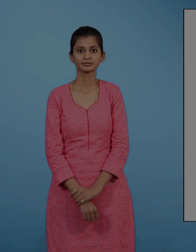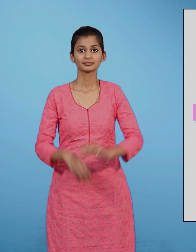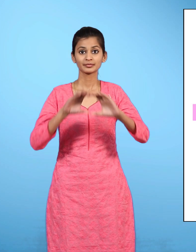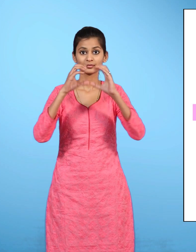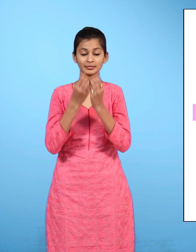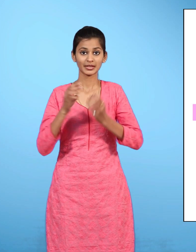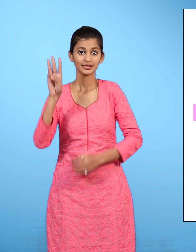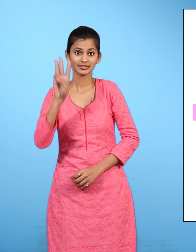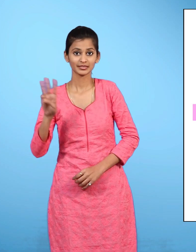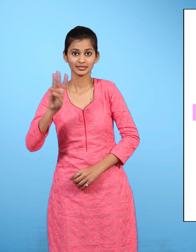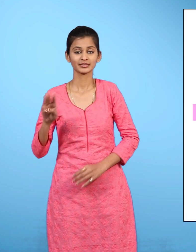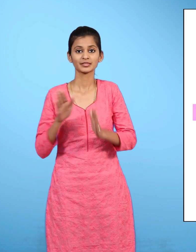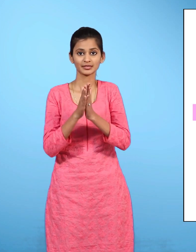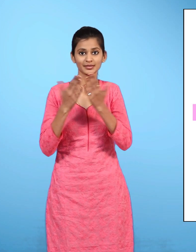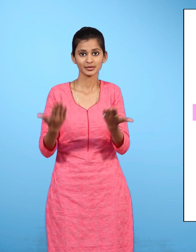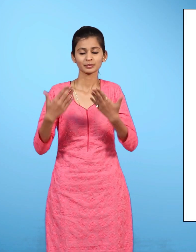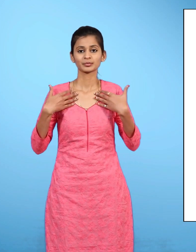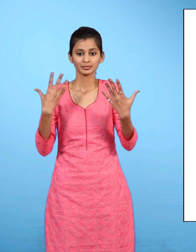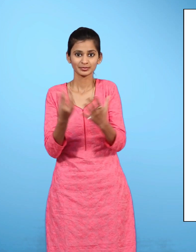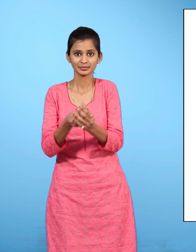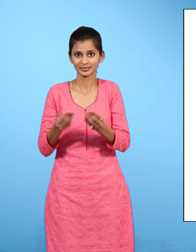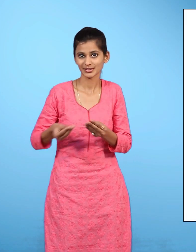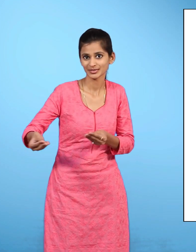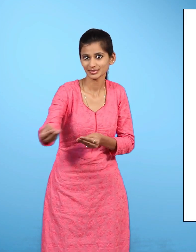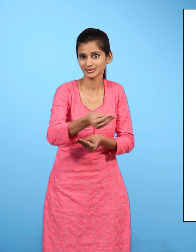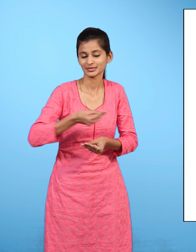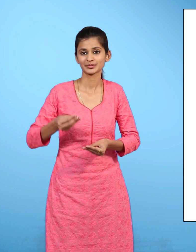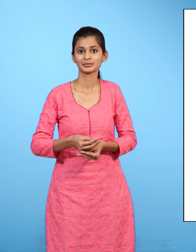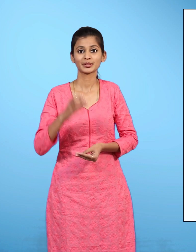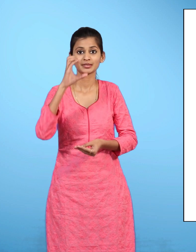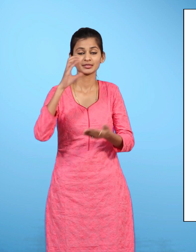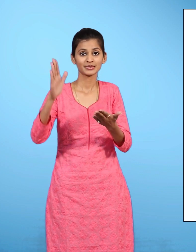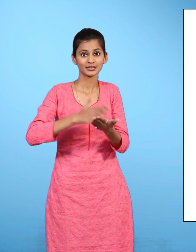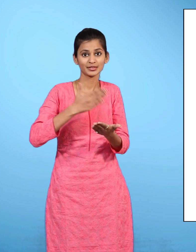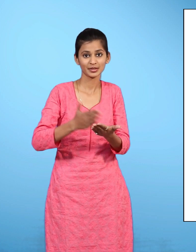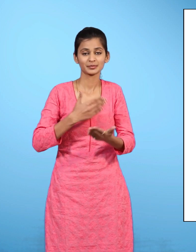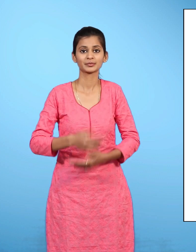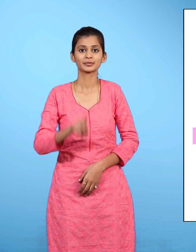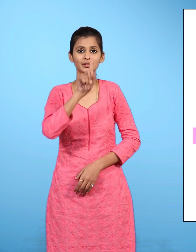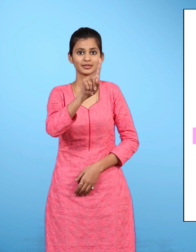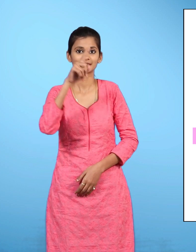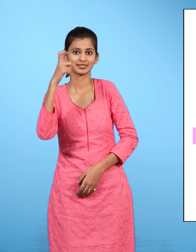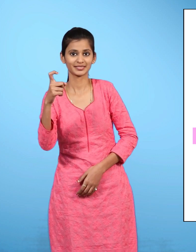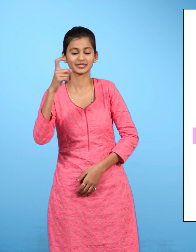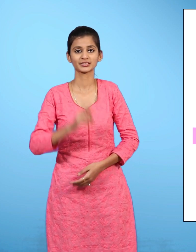कक्षातीन की पाठे पुस्तक हमारे आसपास का सत्रवा पाठ